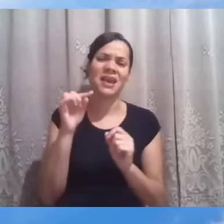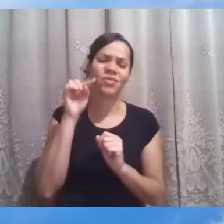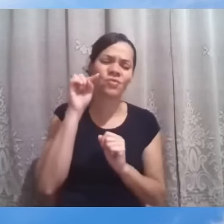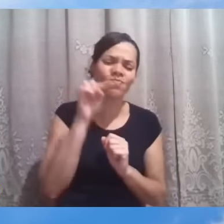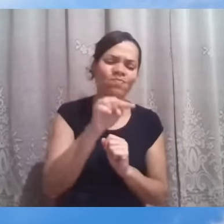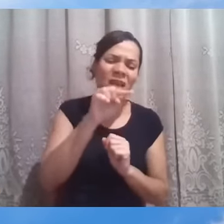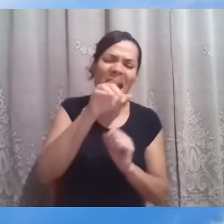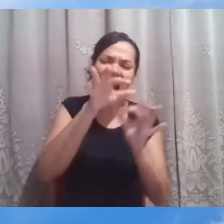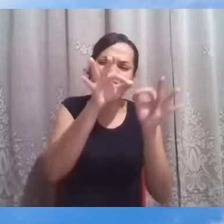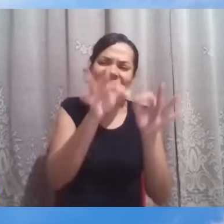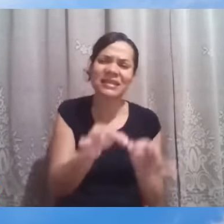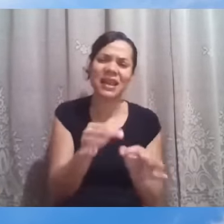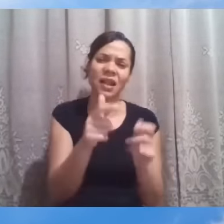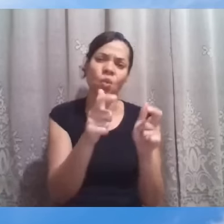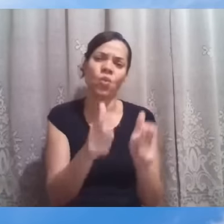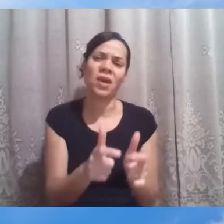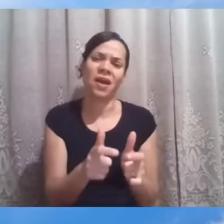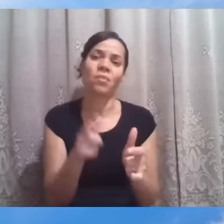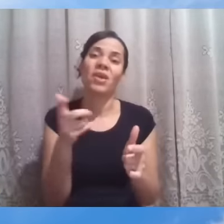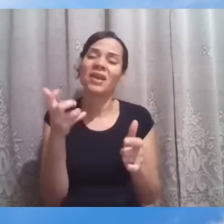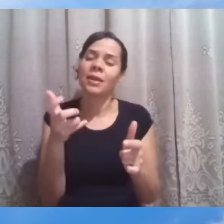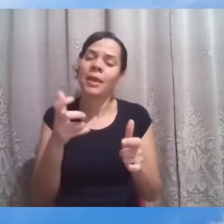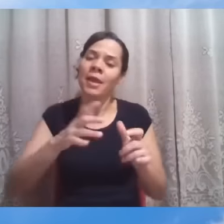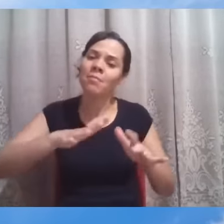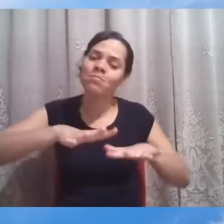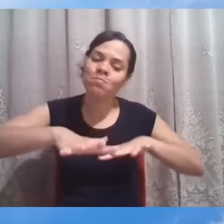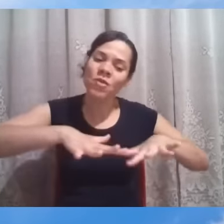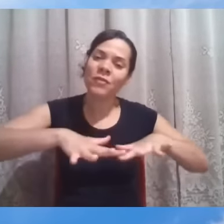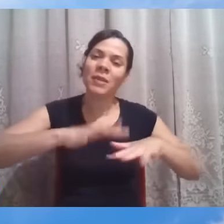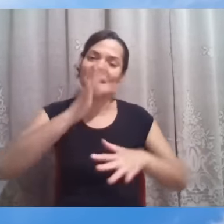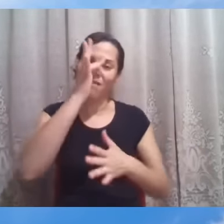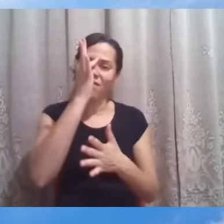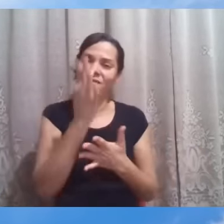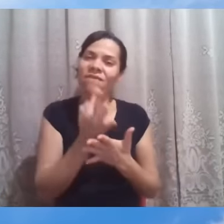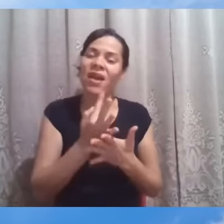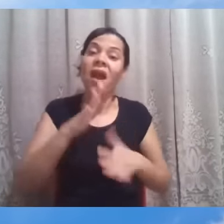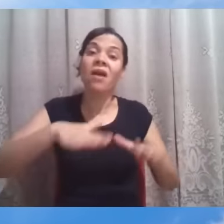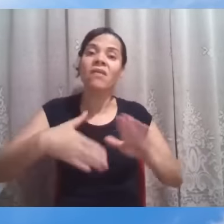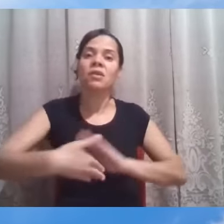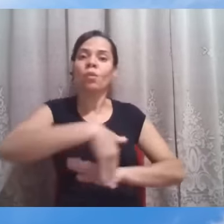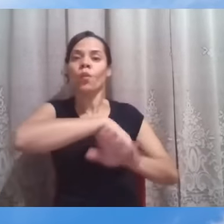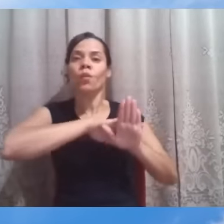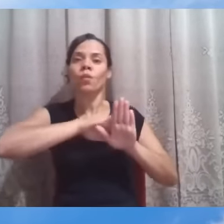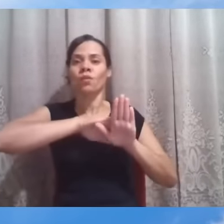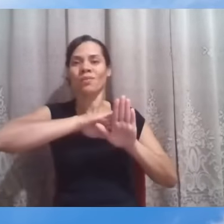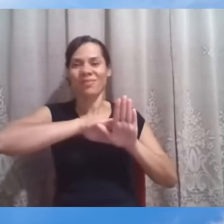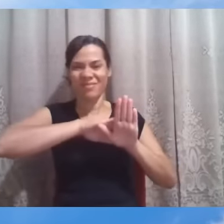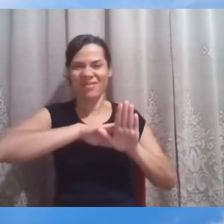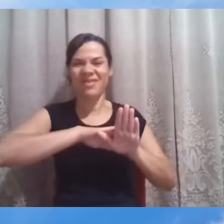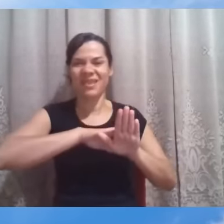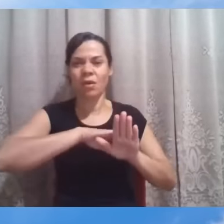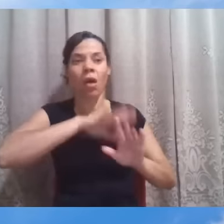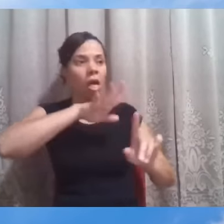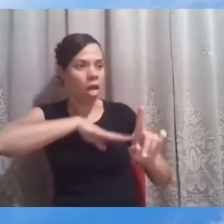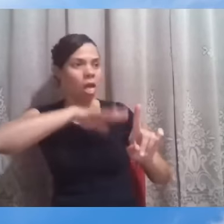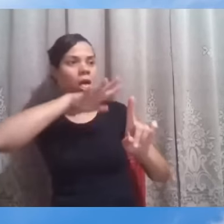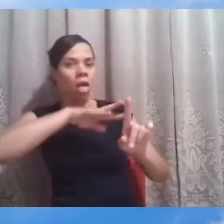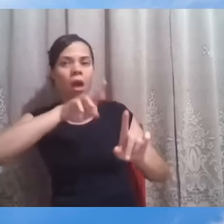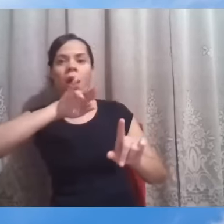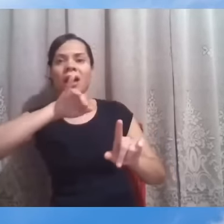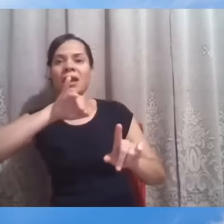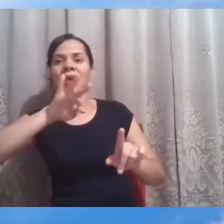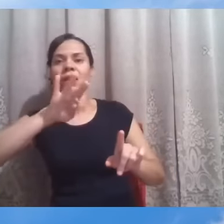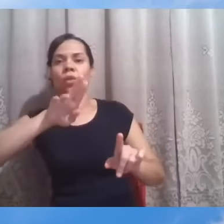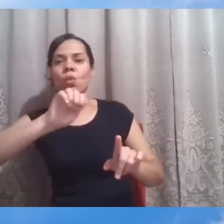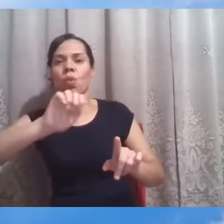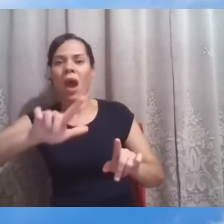as bases daquela fé que muitas vezes ficava cristalizada, no cumprimento de rituais, de formas, em pureza exterior,